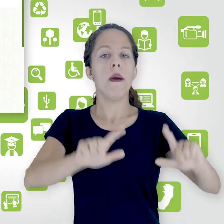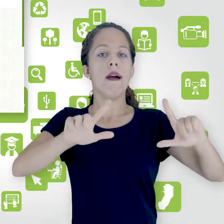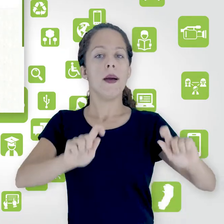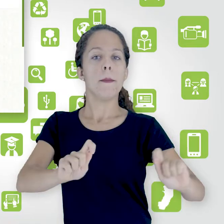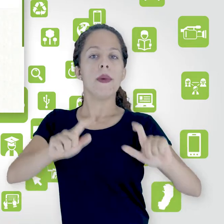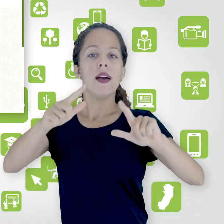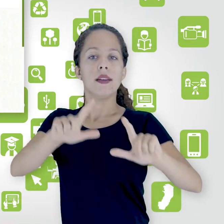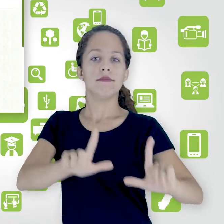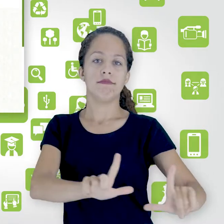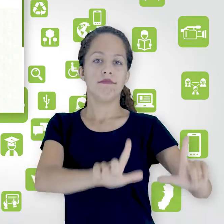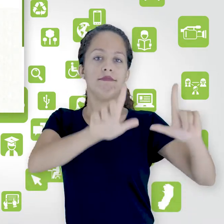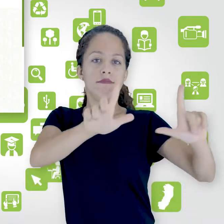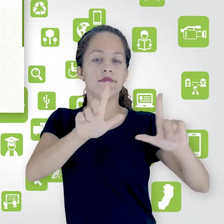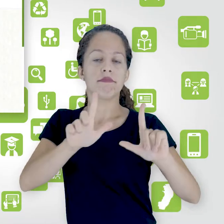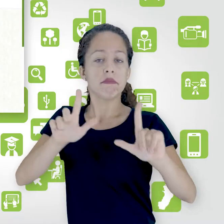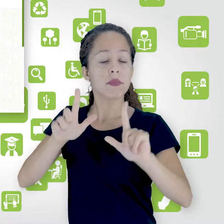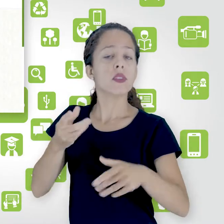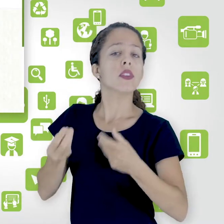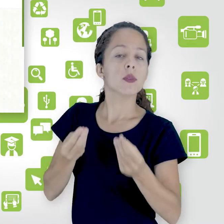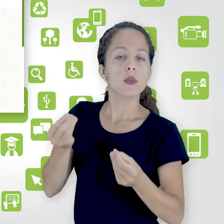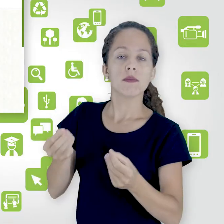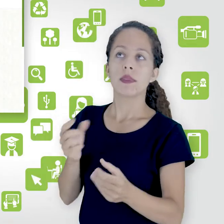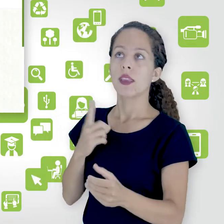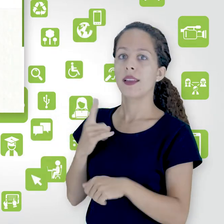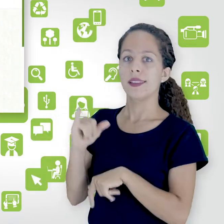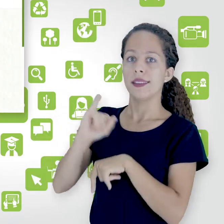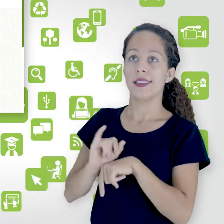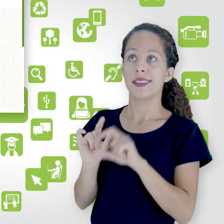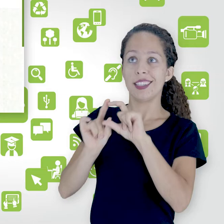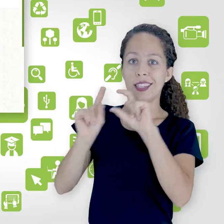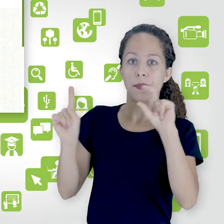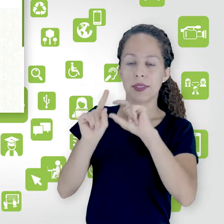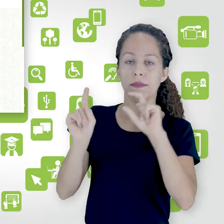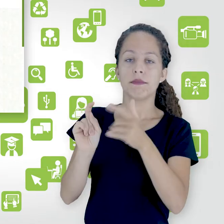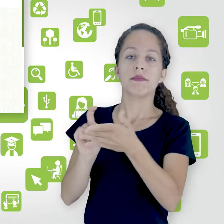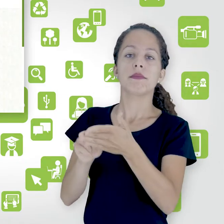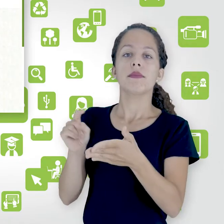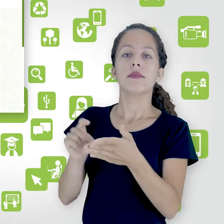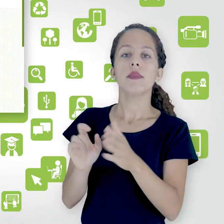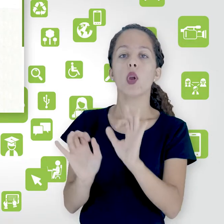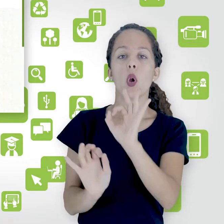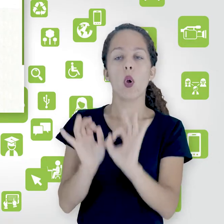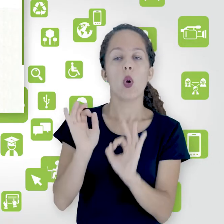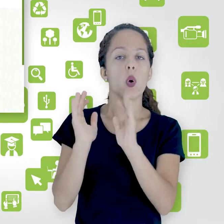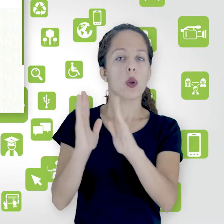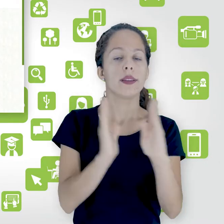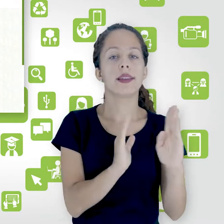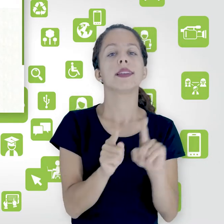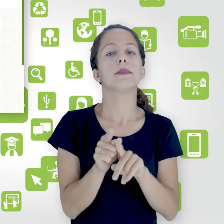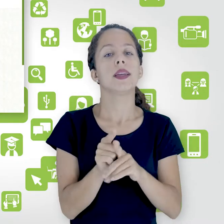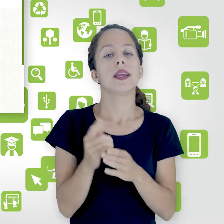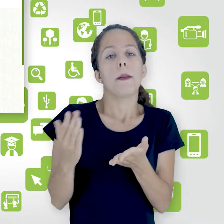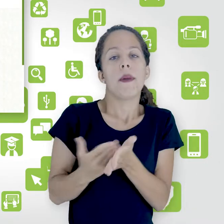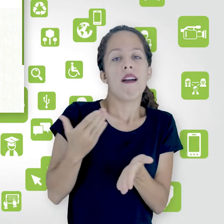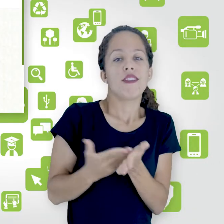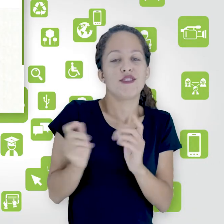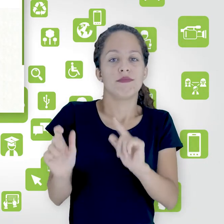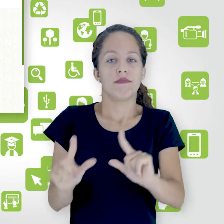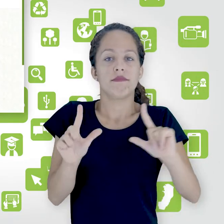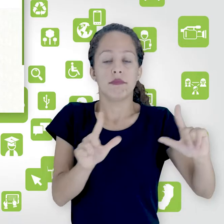isso, basta vir aqui nesta aba superior, ordenar e paginar. O primeiro botão que você precisa conhecer é o repaginar.